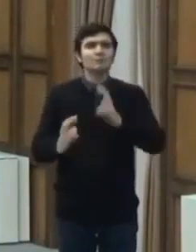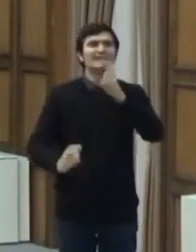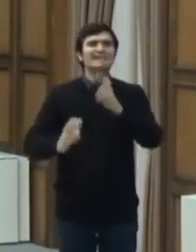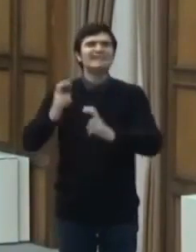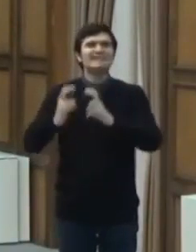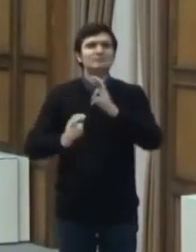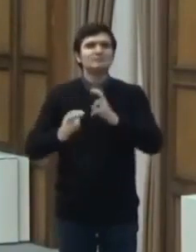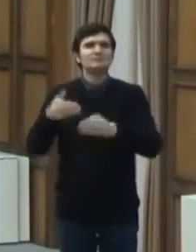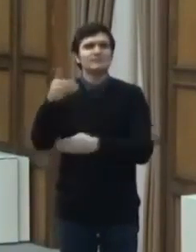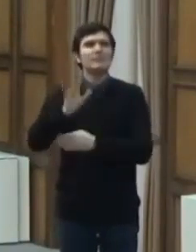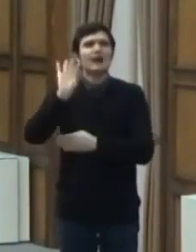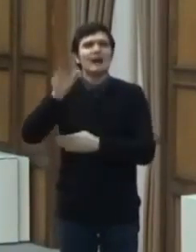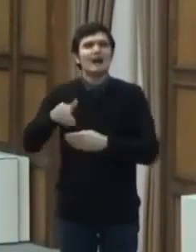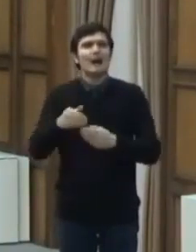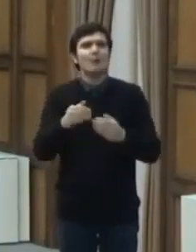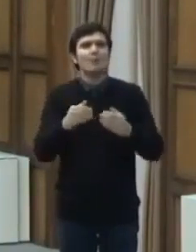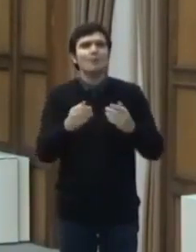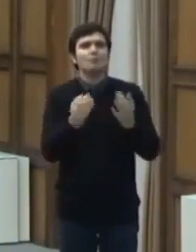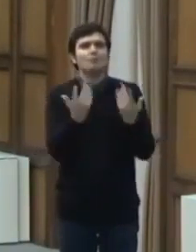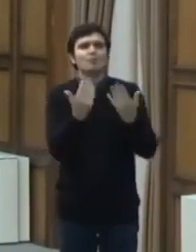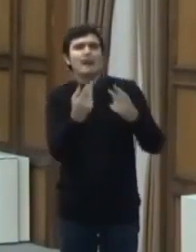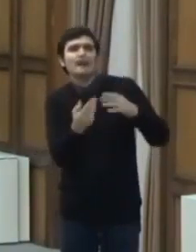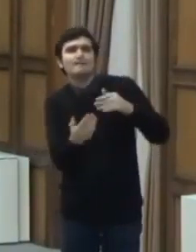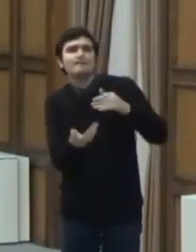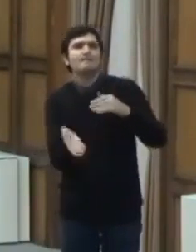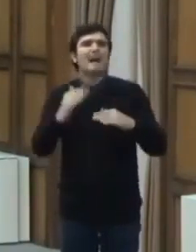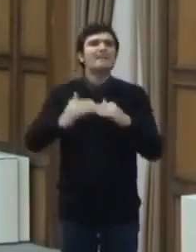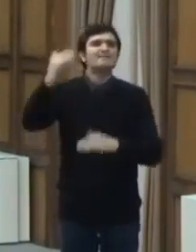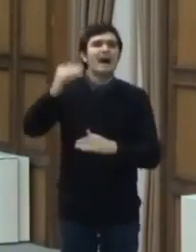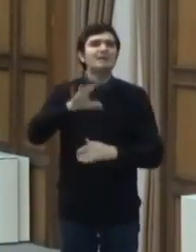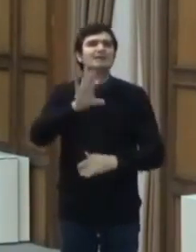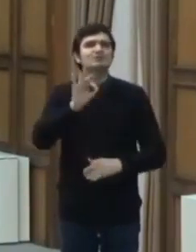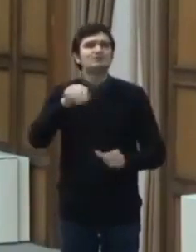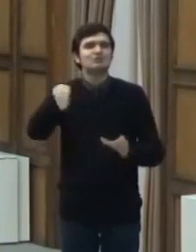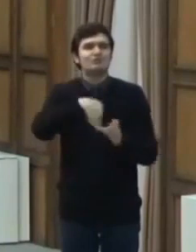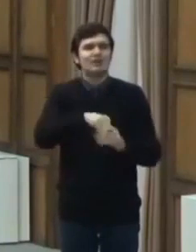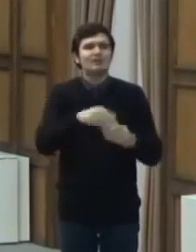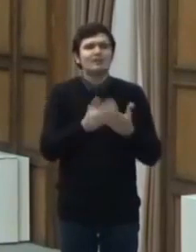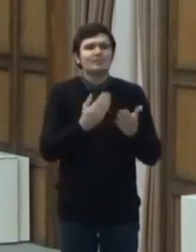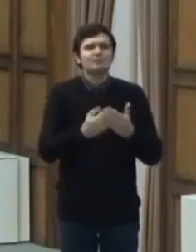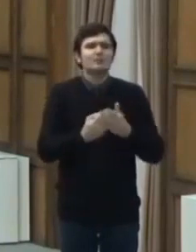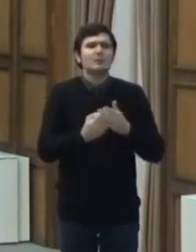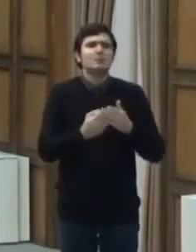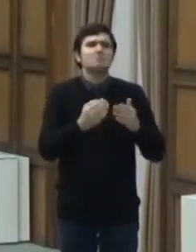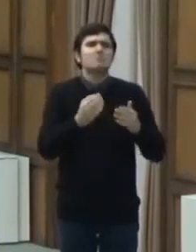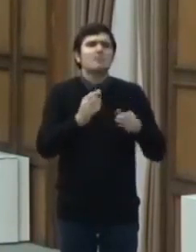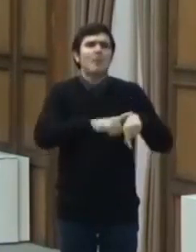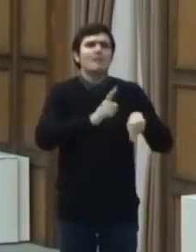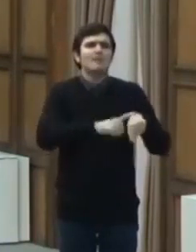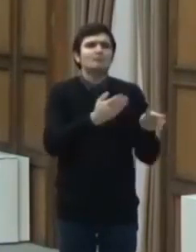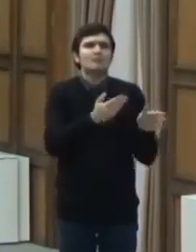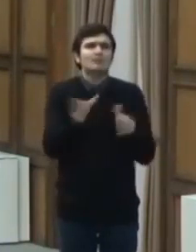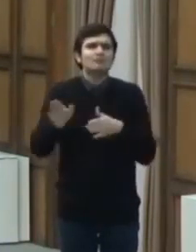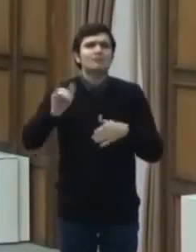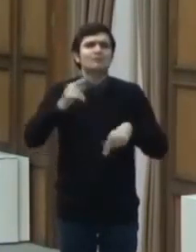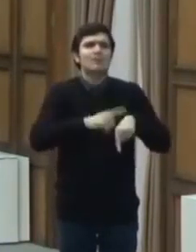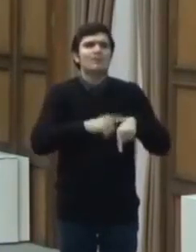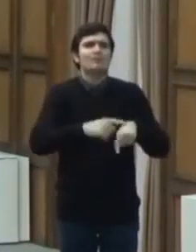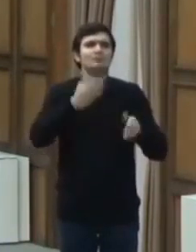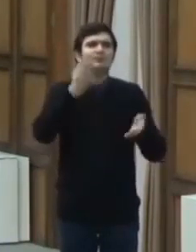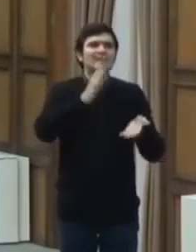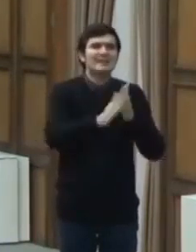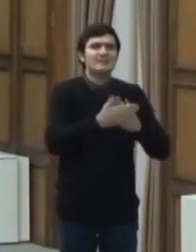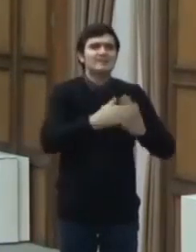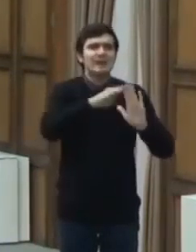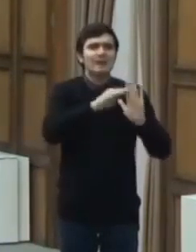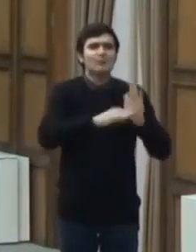de salariați, astfel încât începerea, respectiv terminarea programului de lucru, să se realizeze la